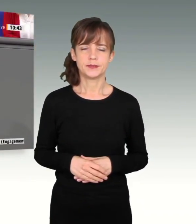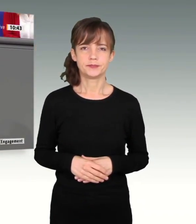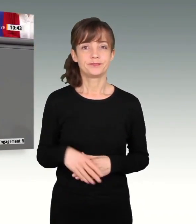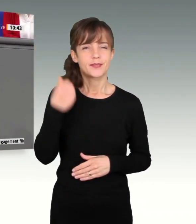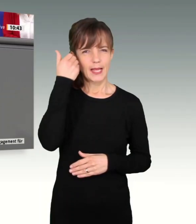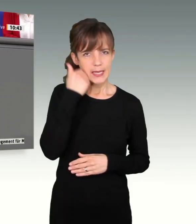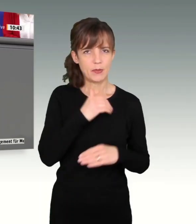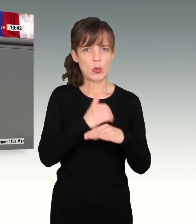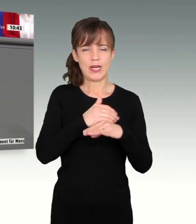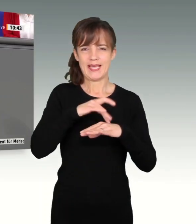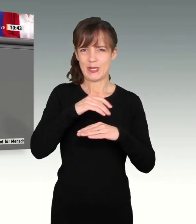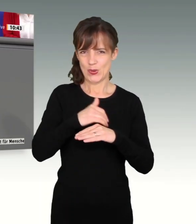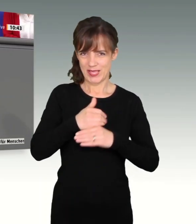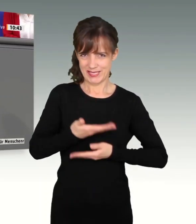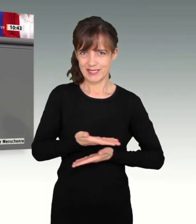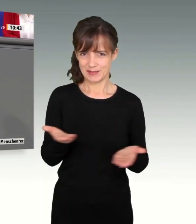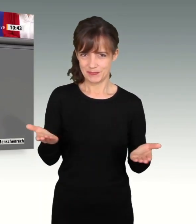Liebe Kolleginnen und Kollegen,